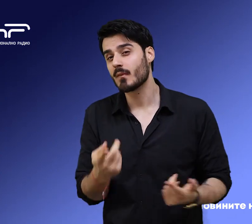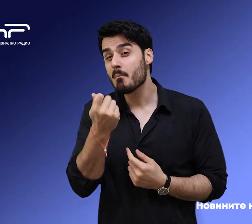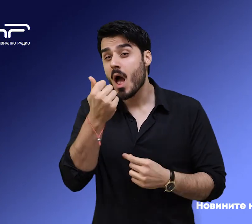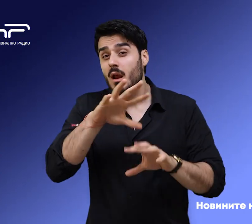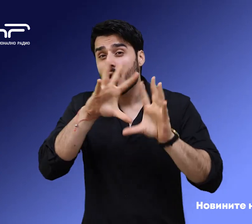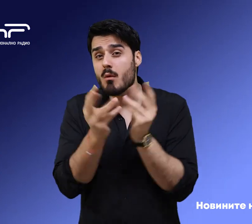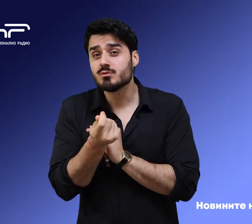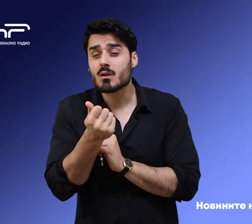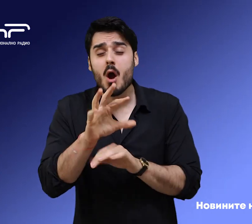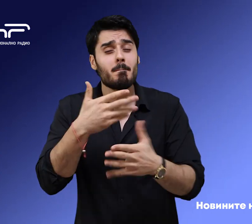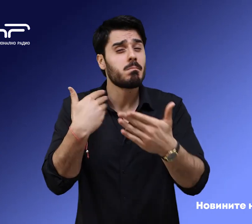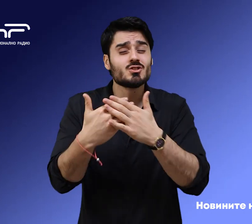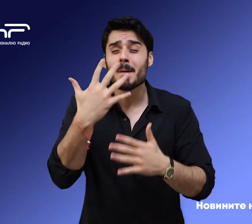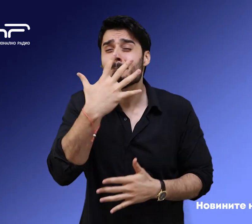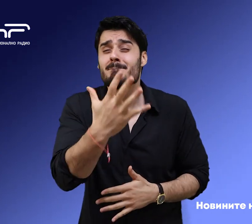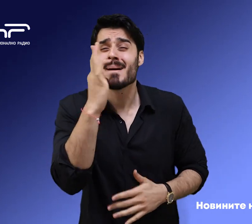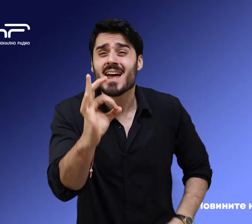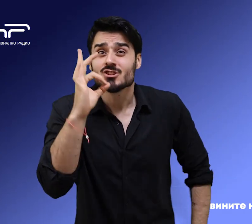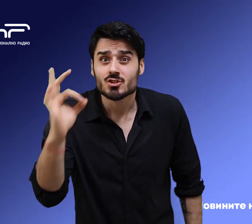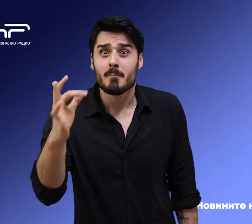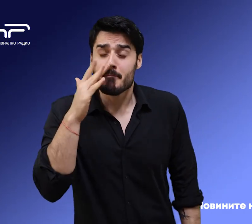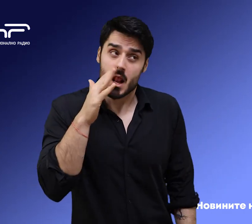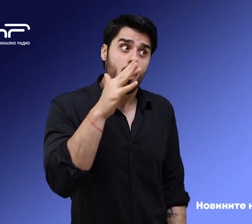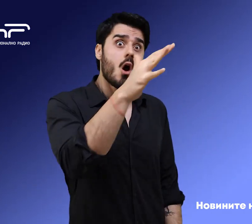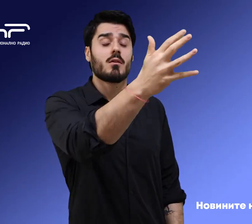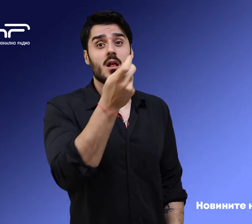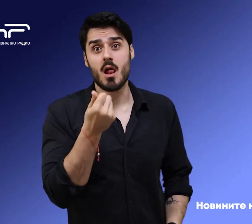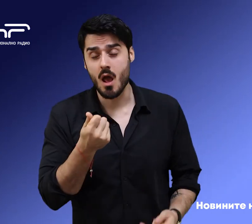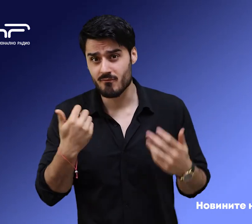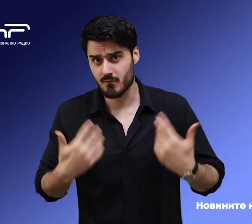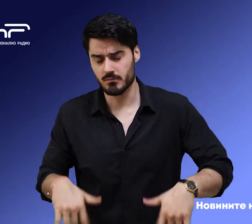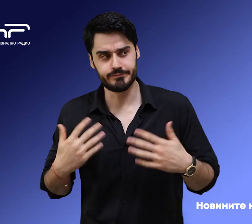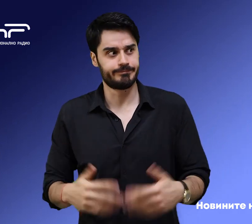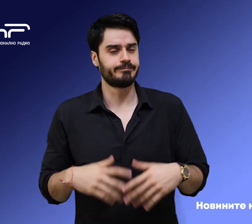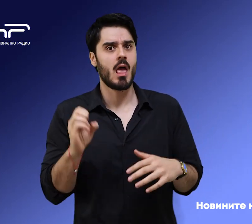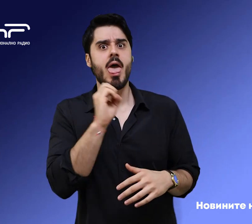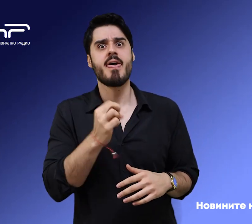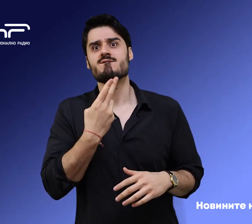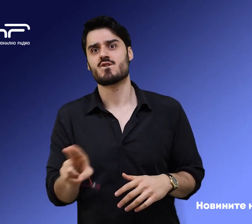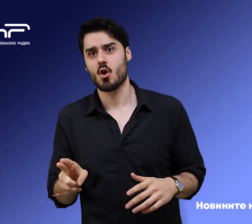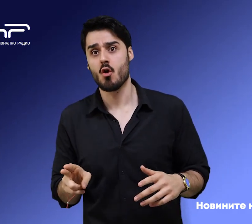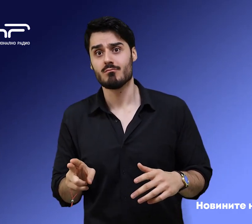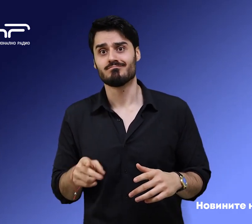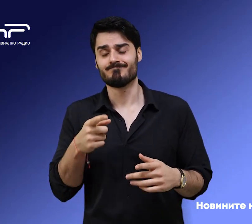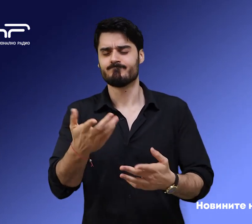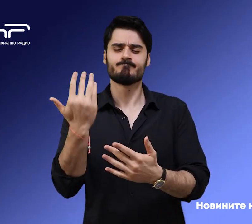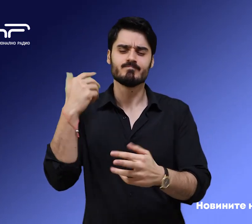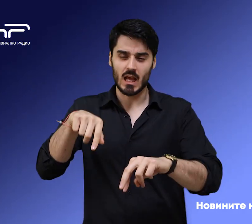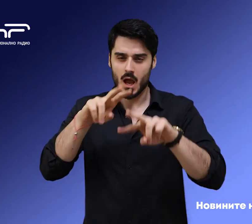измами е близо 500 милиона евро. Това става ясно от публикувания от Европейската прокуратура доклад за работата и през миналата година.